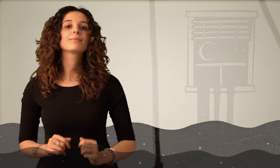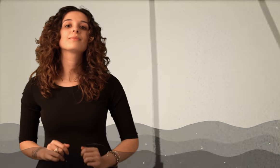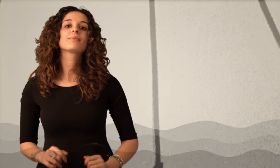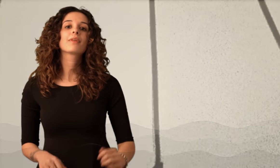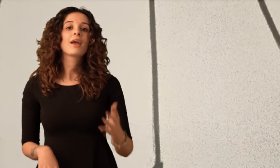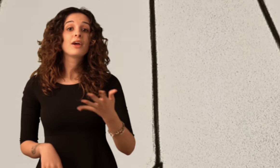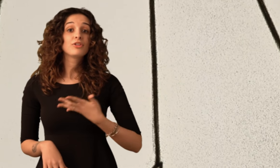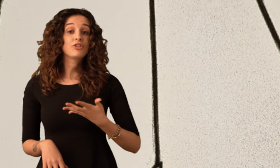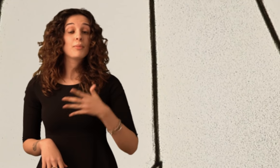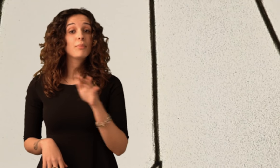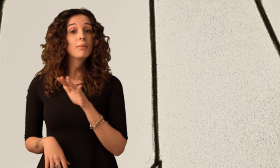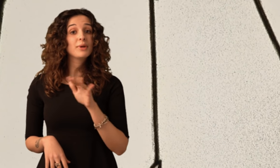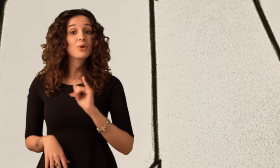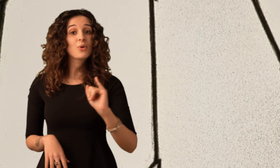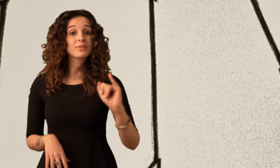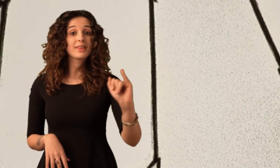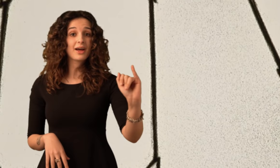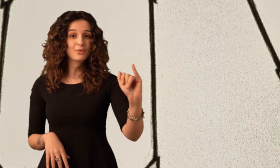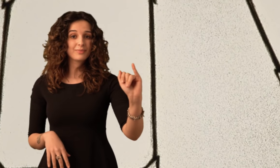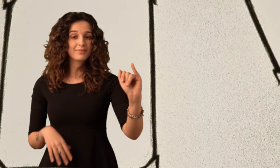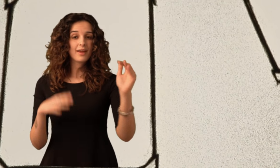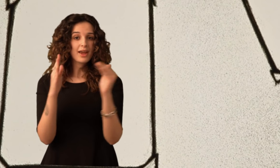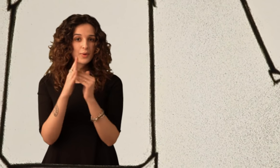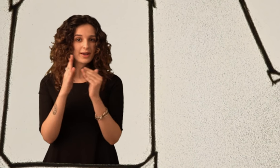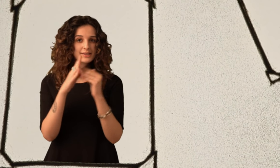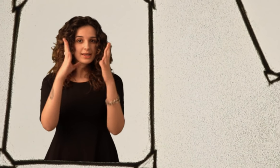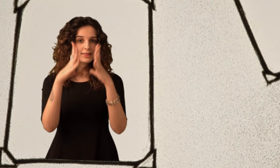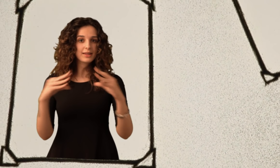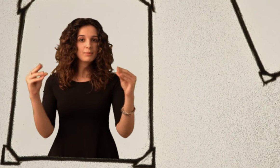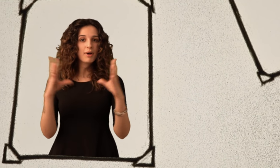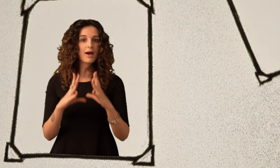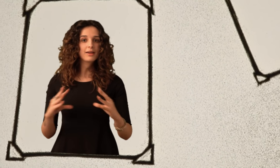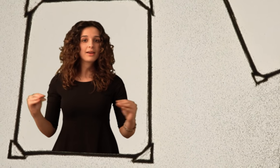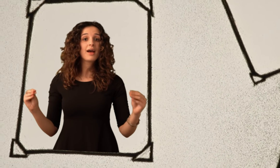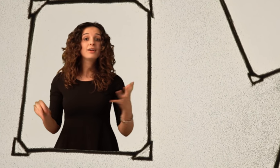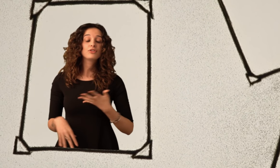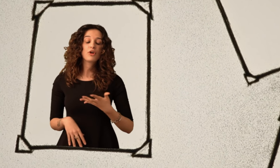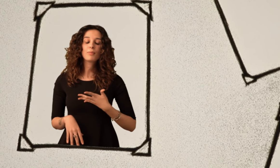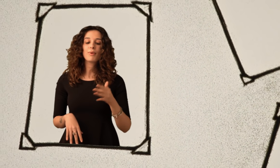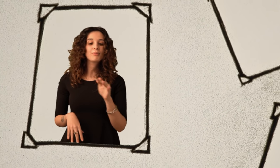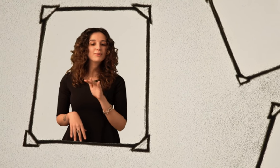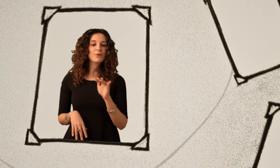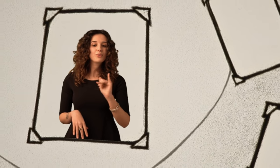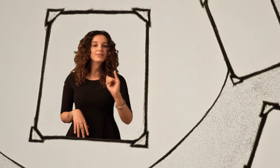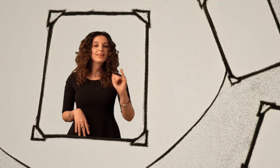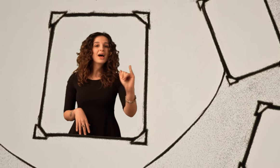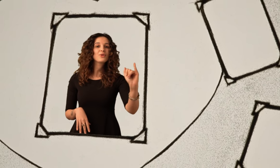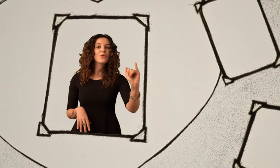C'è un bambino lontano E una casetta di paglia C'è un bambino lontano